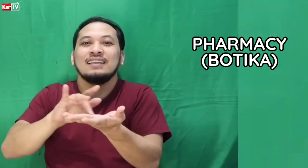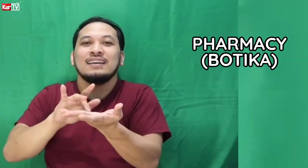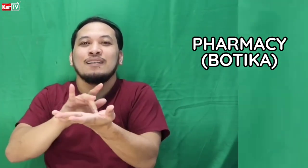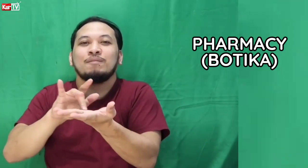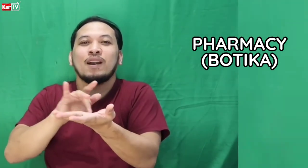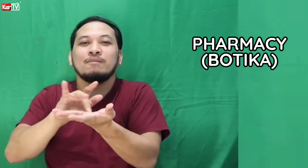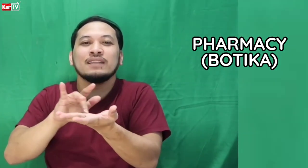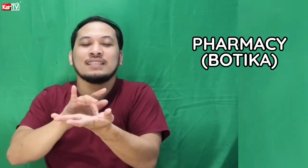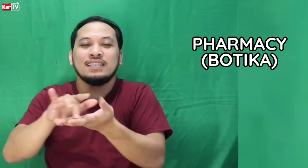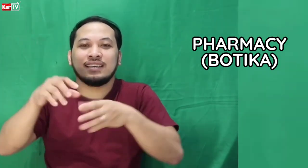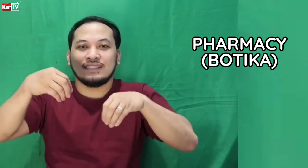Pharmacy.